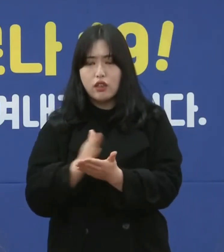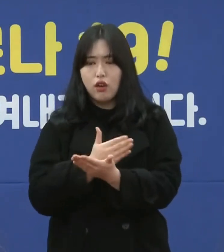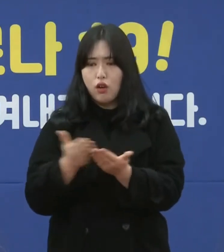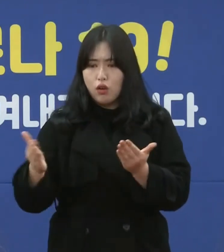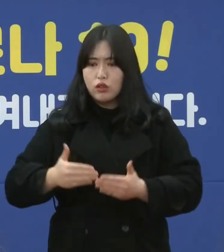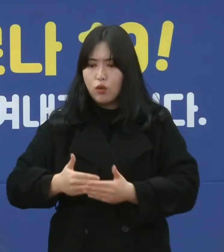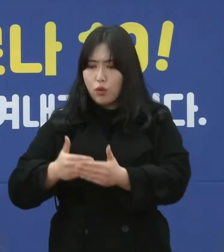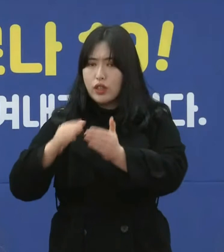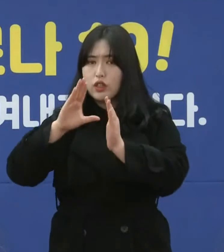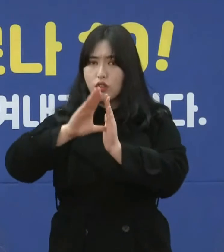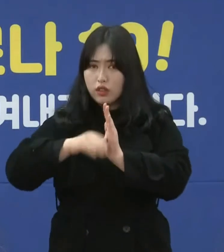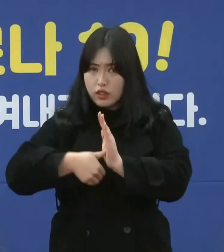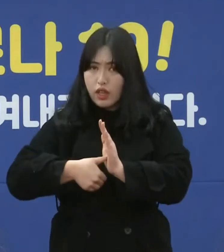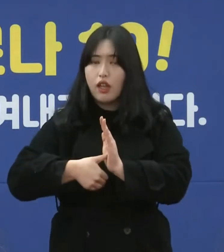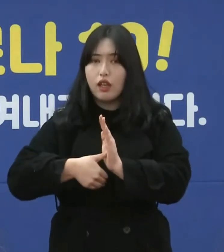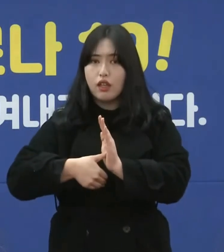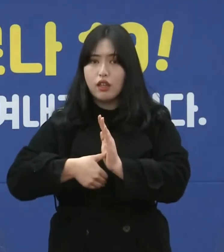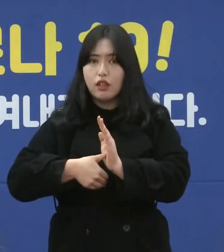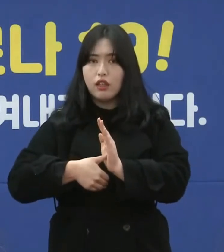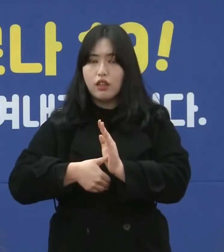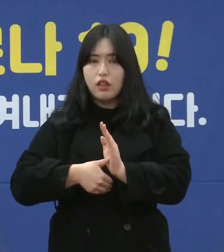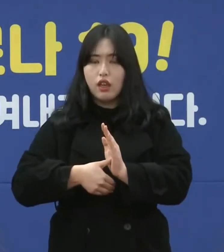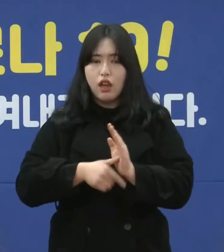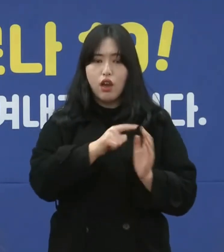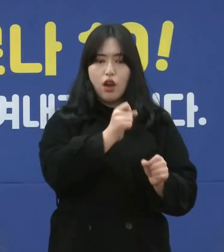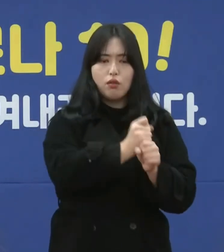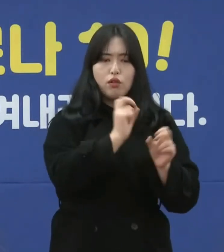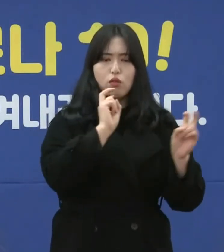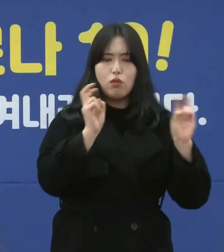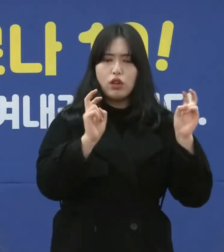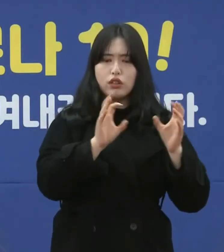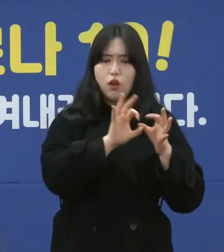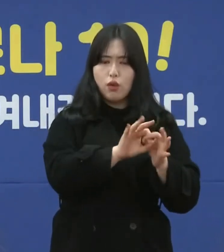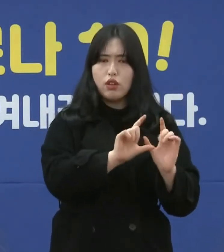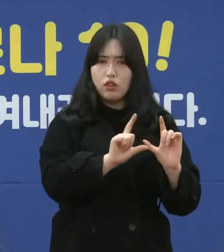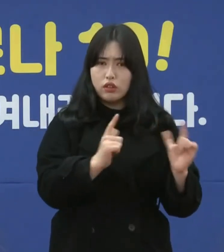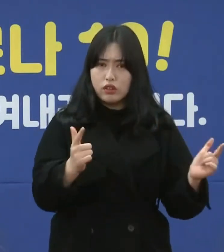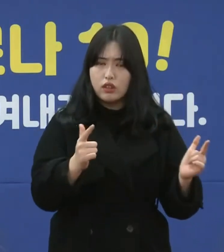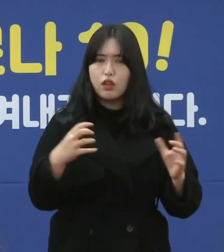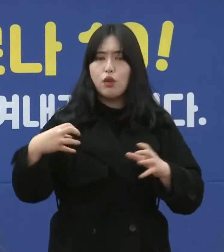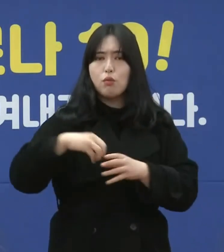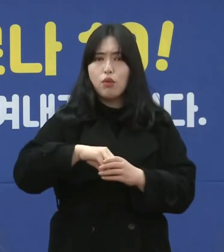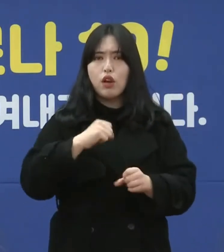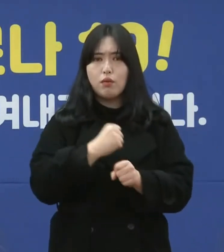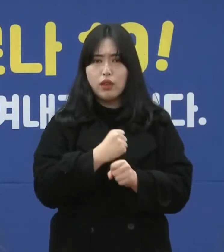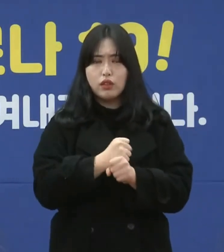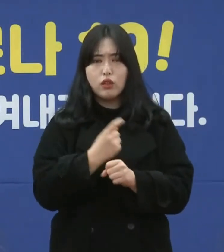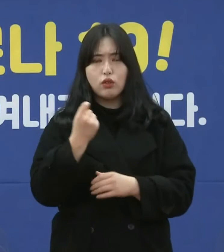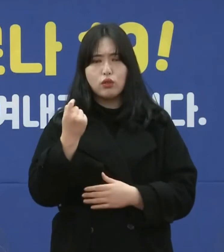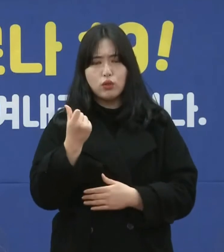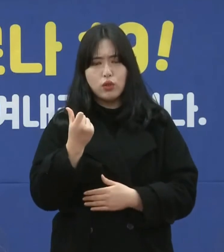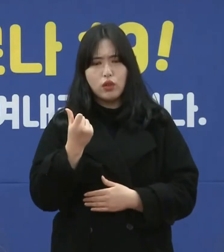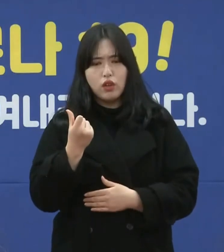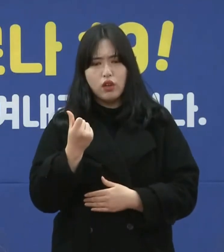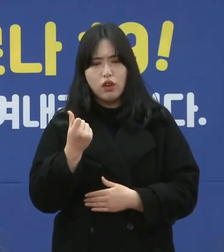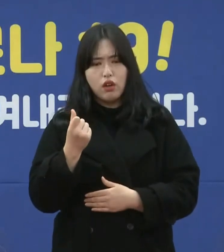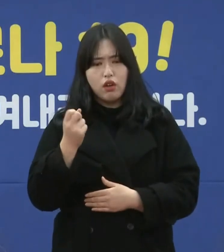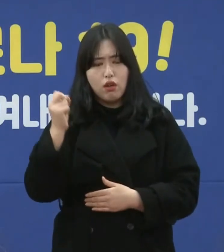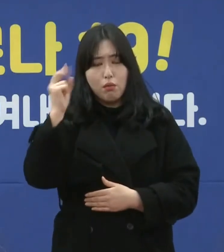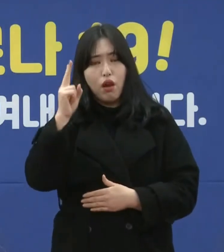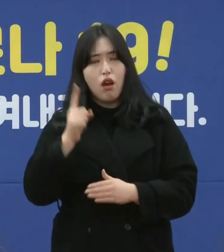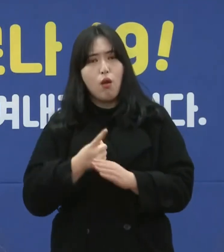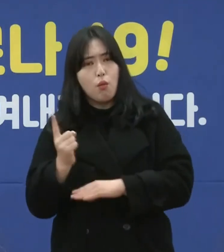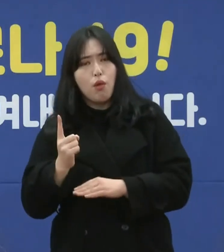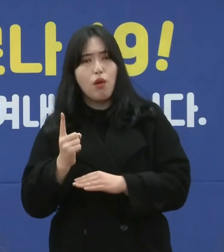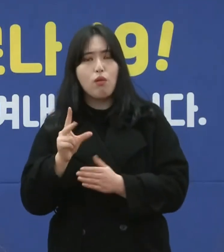과정에서의 어떤 제조사와의 관계 등등을 포함해서 변수가 조금씩 나타나는 것 같습니다.